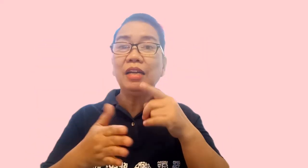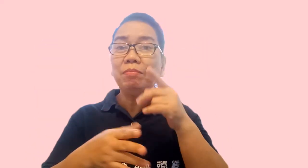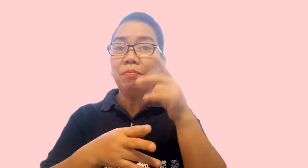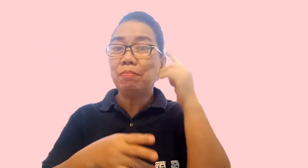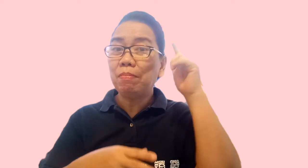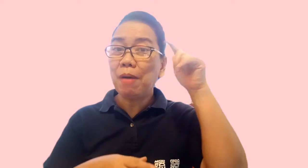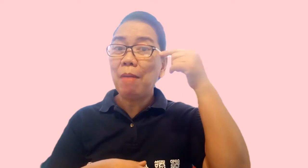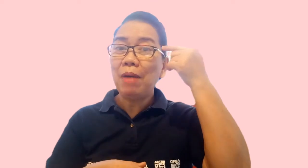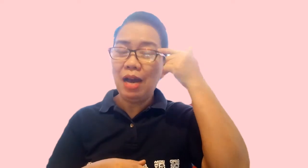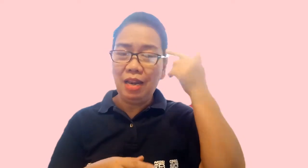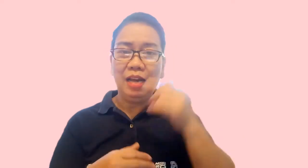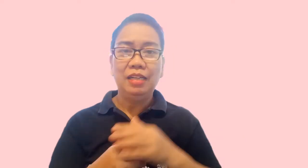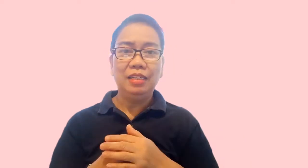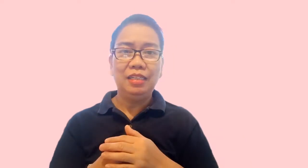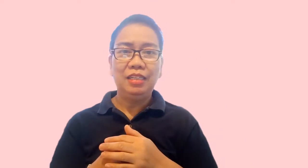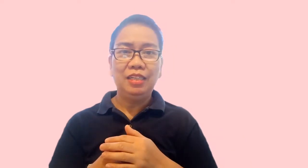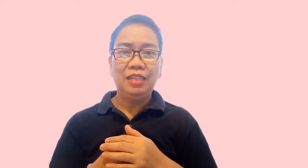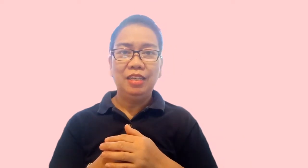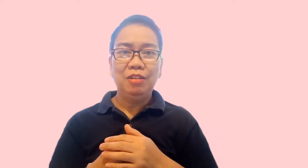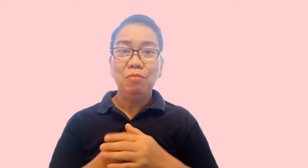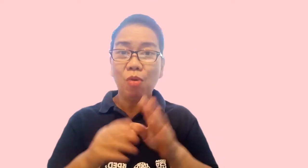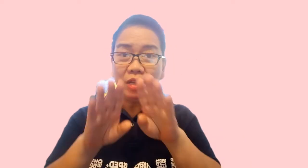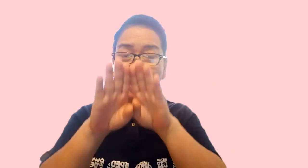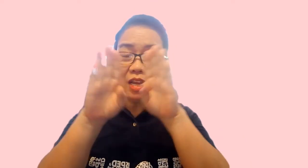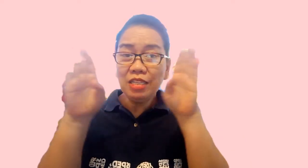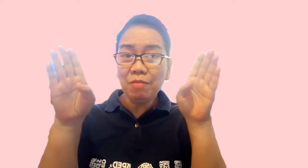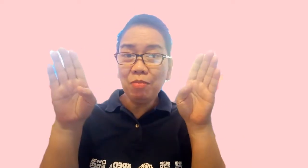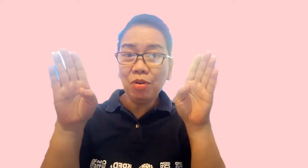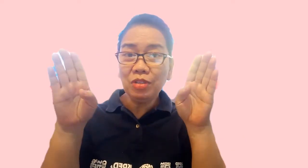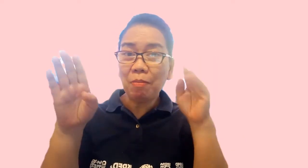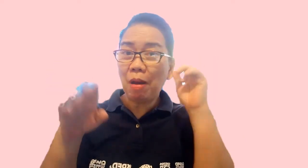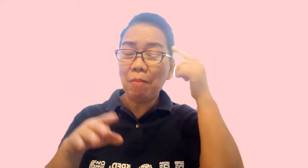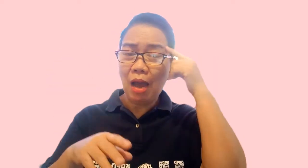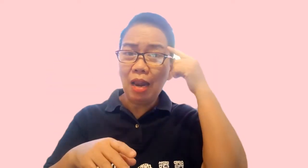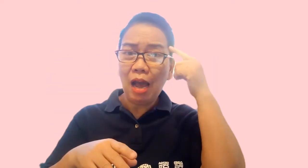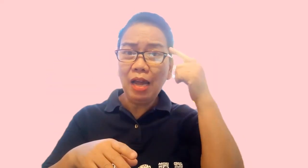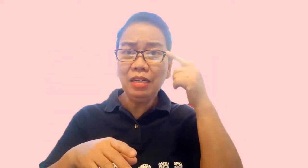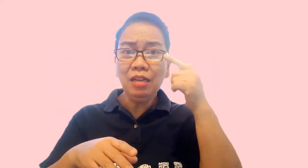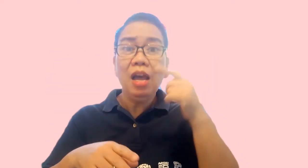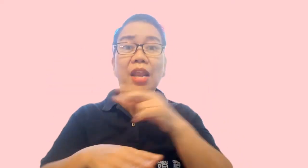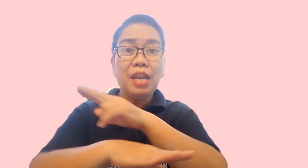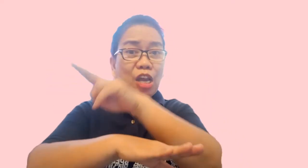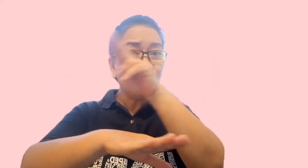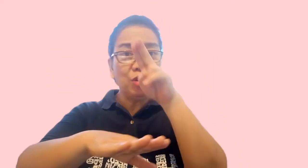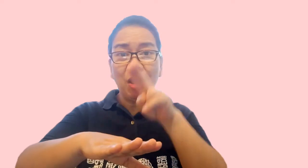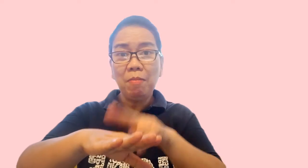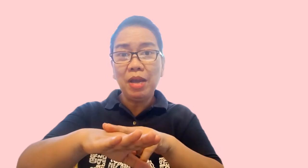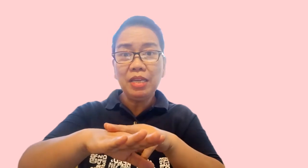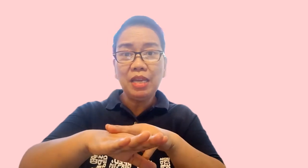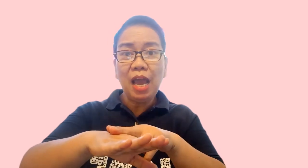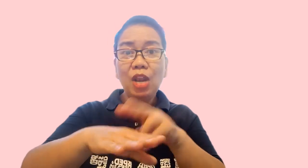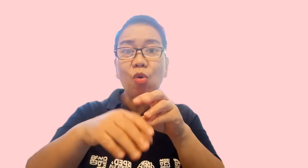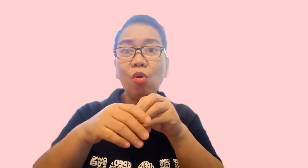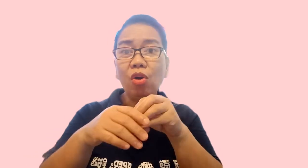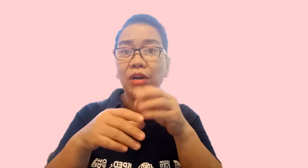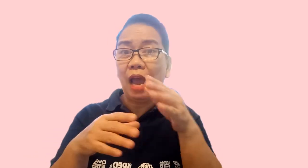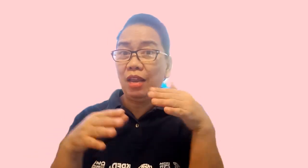pamahalaan. Bukas ang isip mo sa pamahalaan. National man yan or dahil